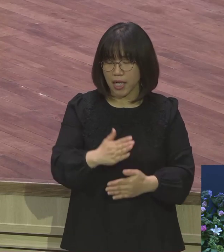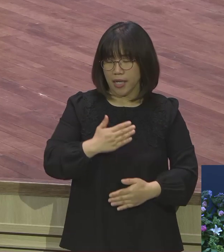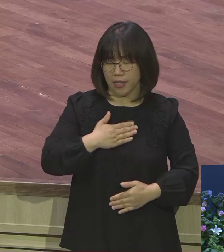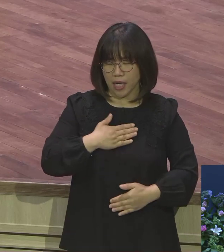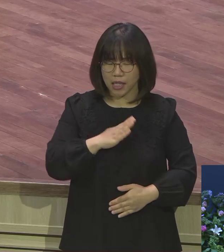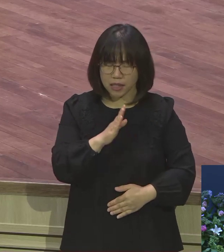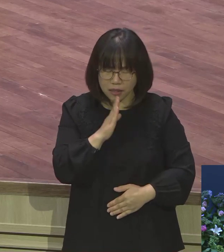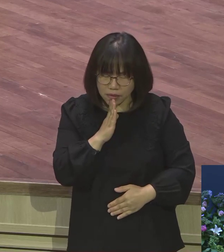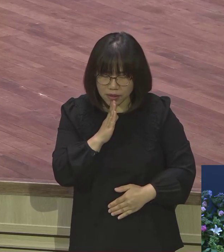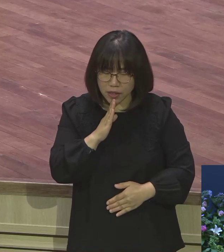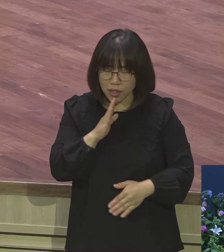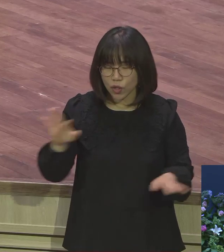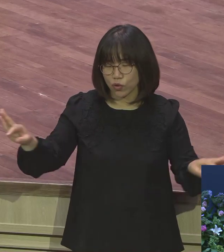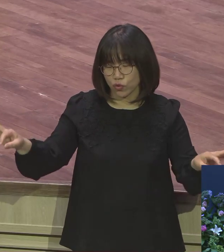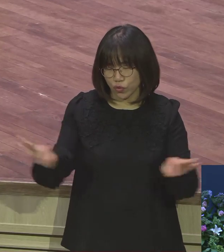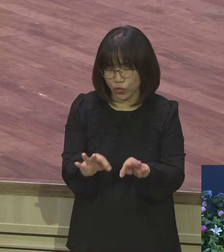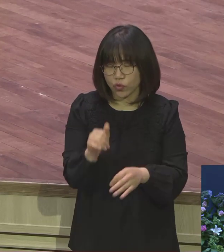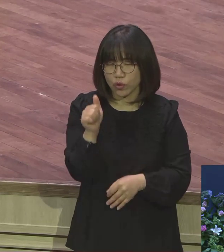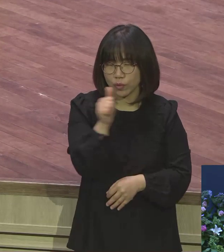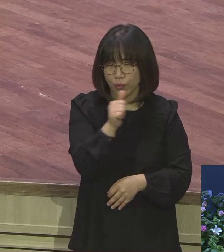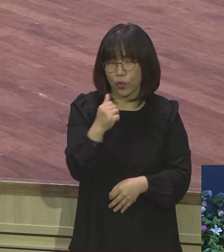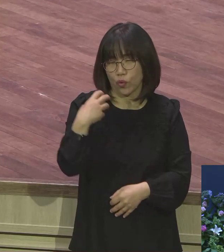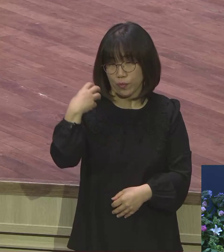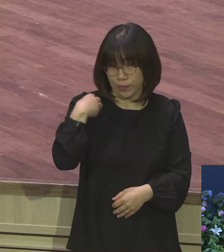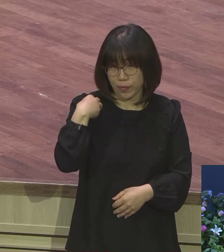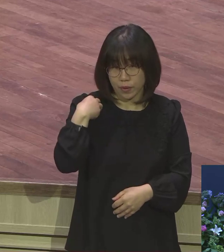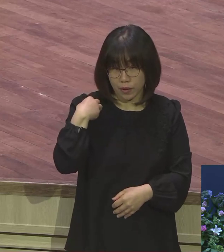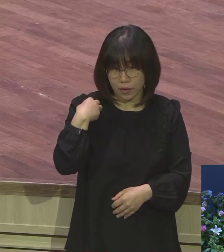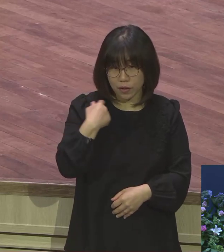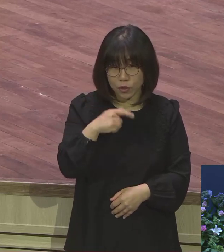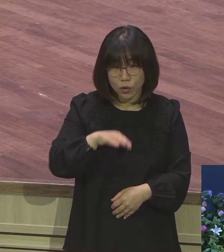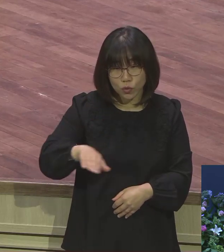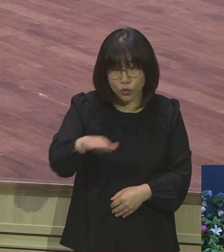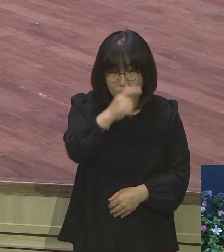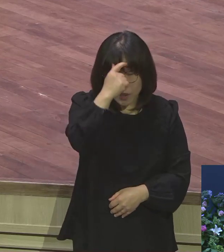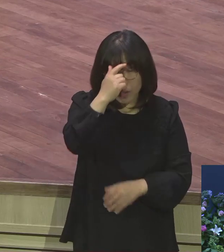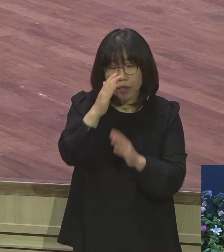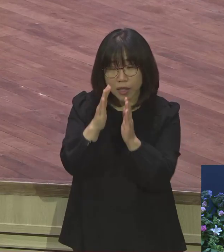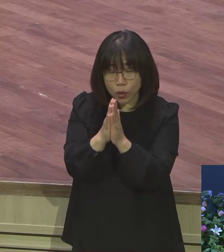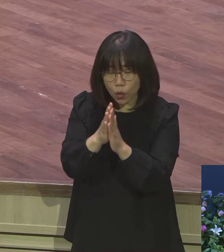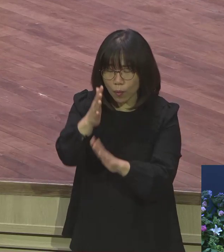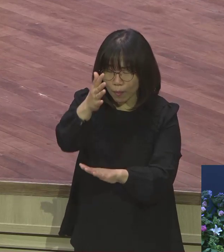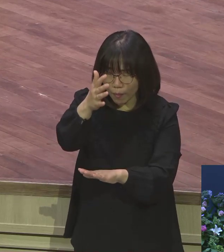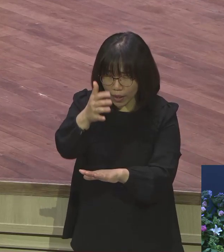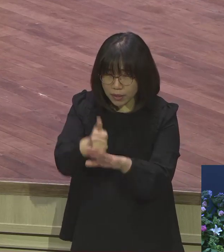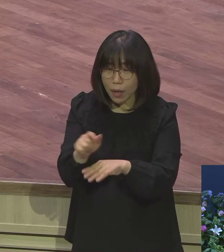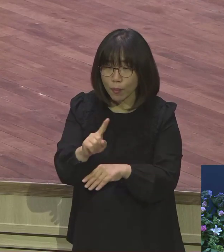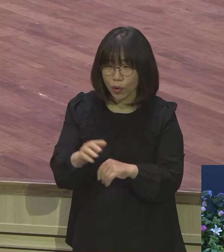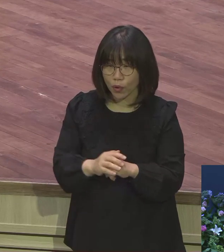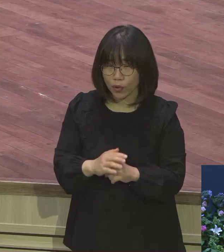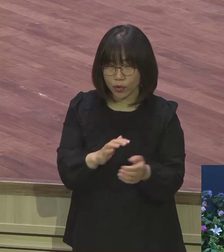말씀하고 있어요. 우리가 기도를 할 때 마지막 어떻게 기도합니까? 예수 그리스도 이름으로 기도합니다.